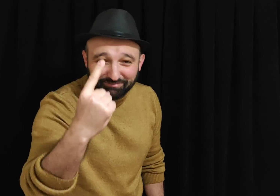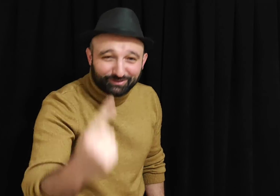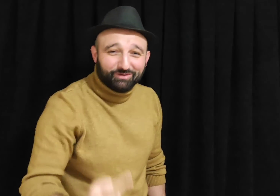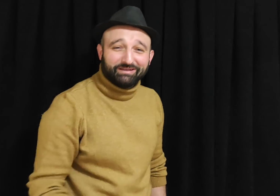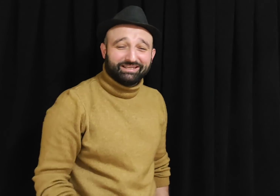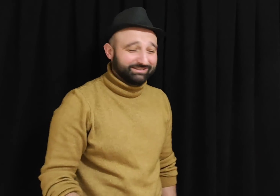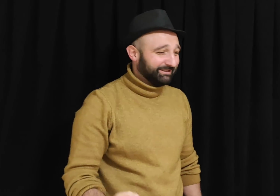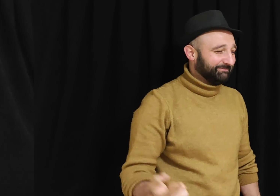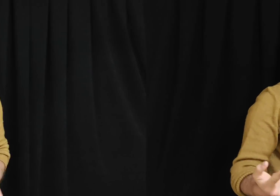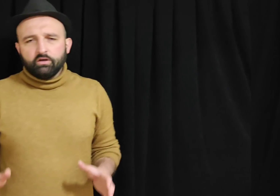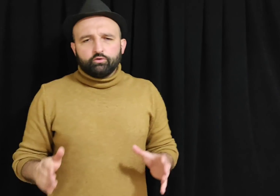domates.